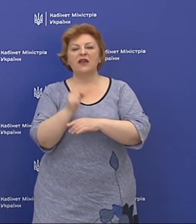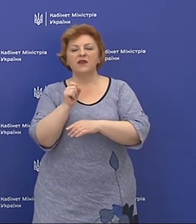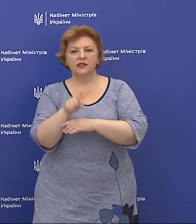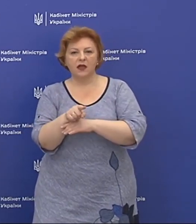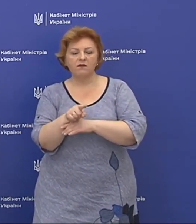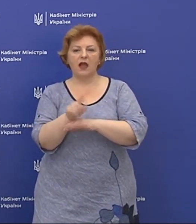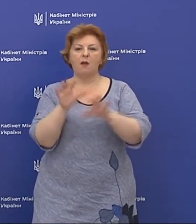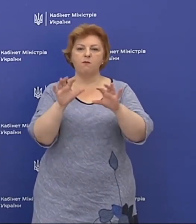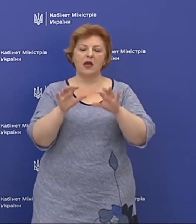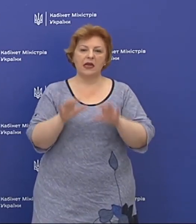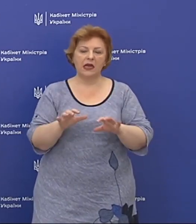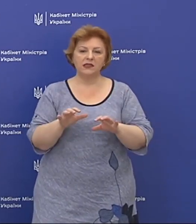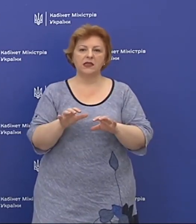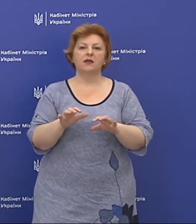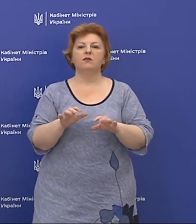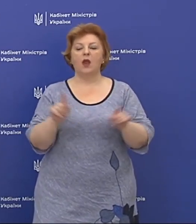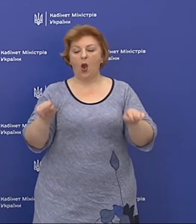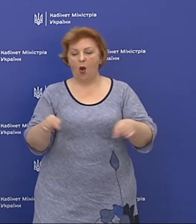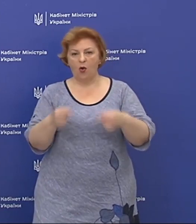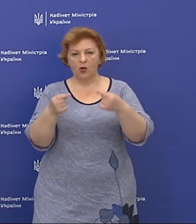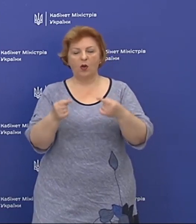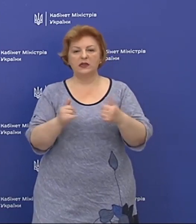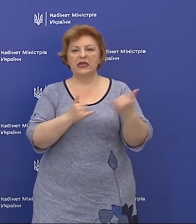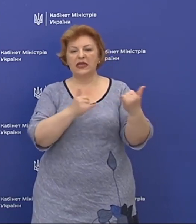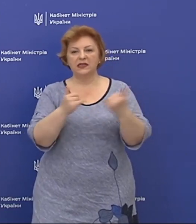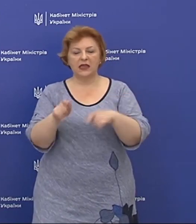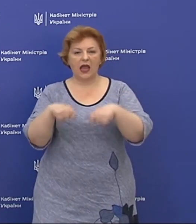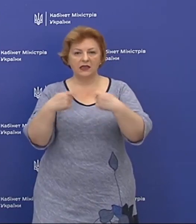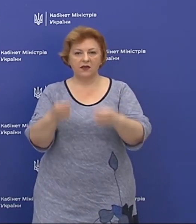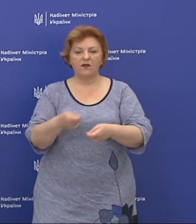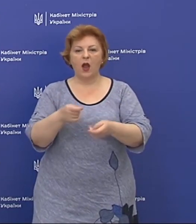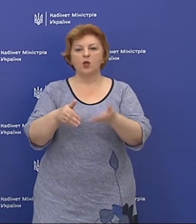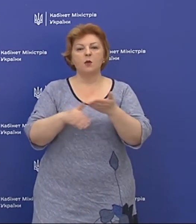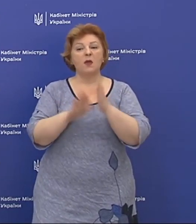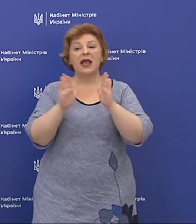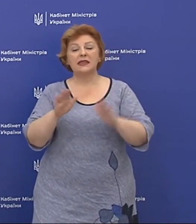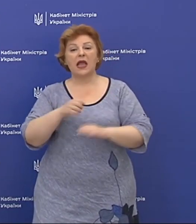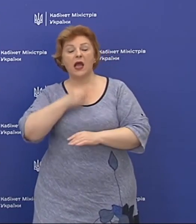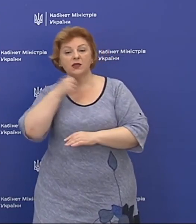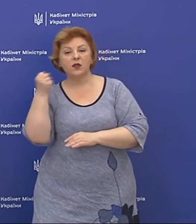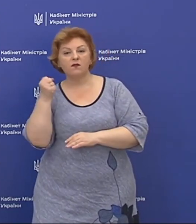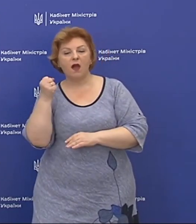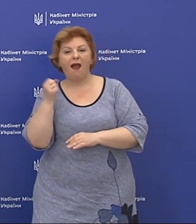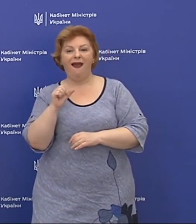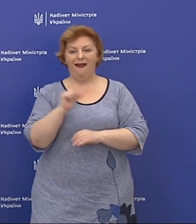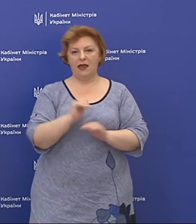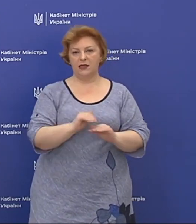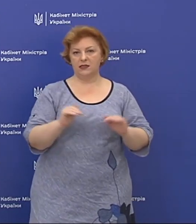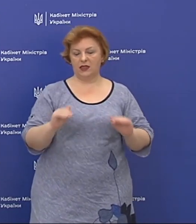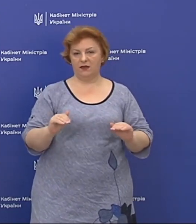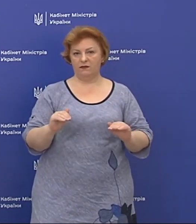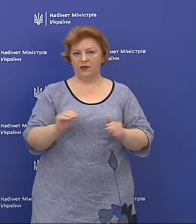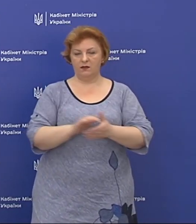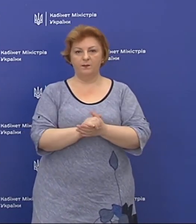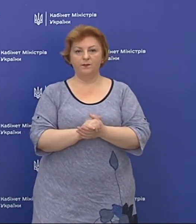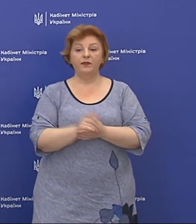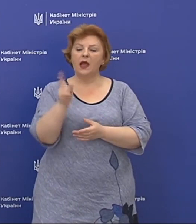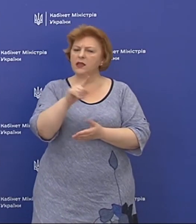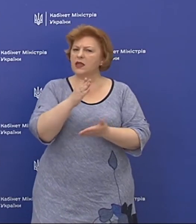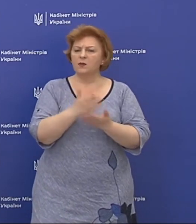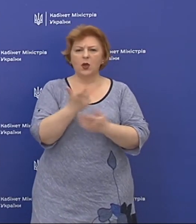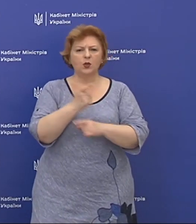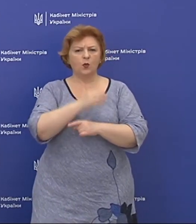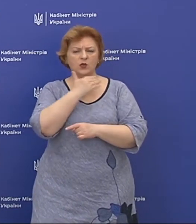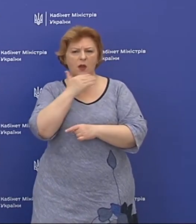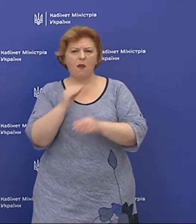паліативної допомоги, організацію надання паліативної допомоги не тільки дорослим, а й діткам. Там є дуже